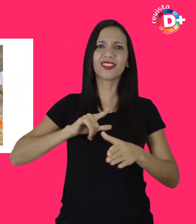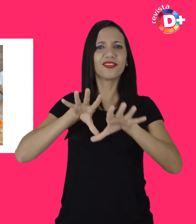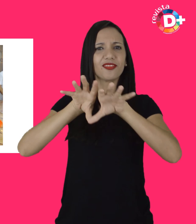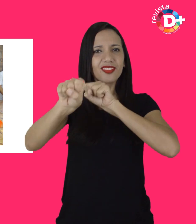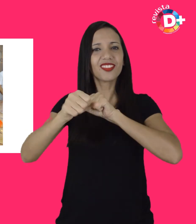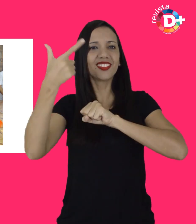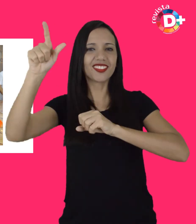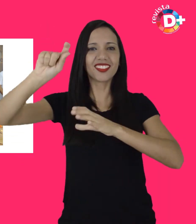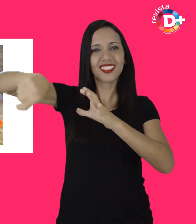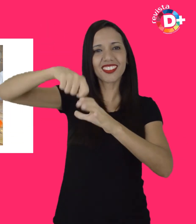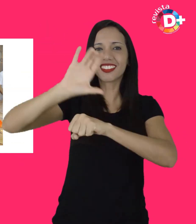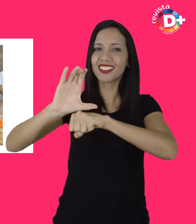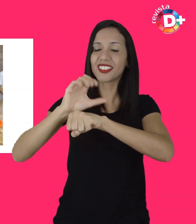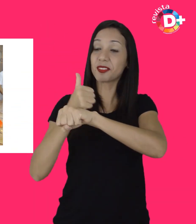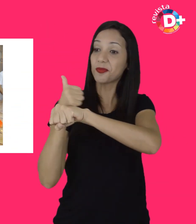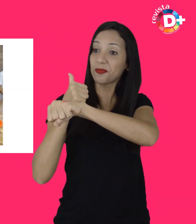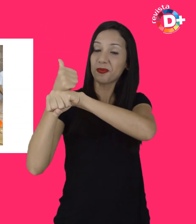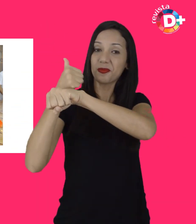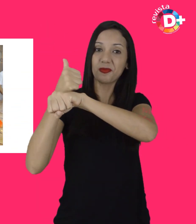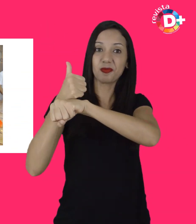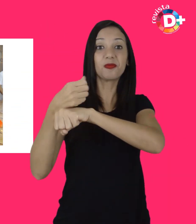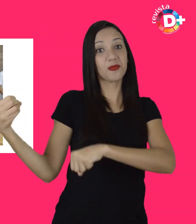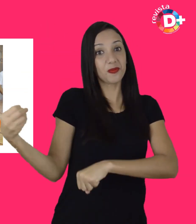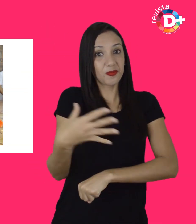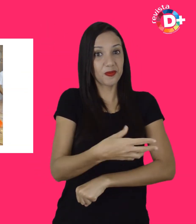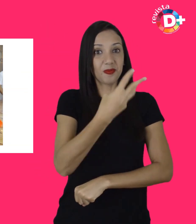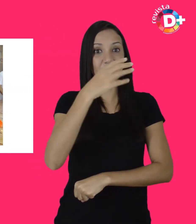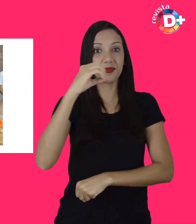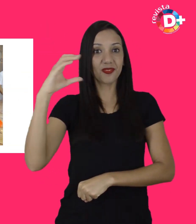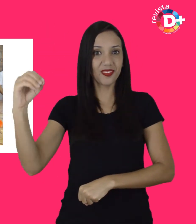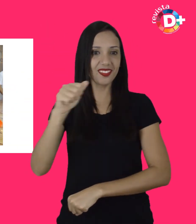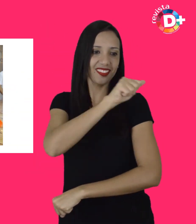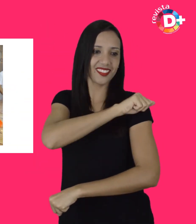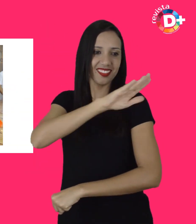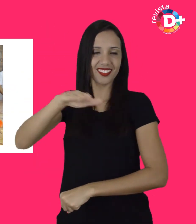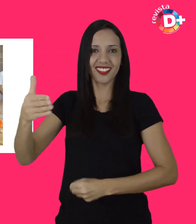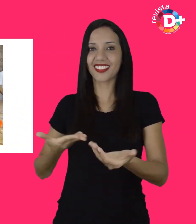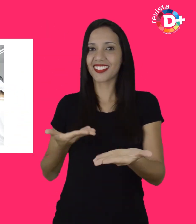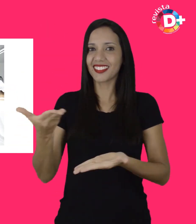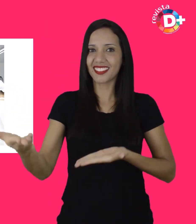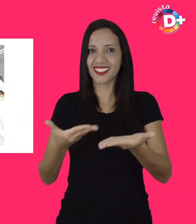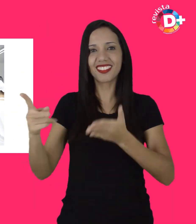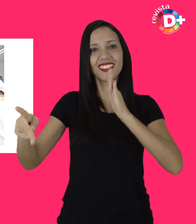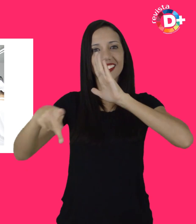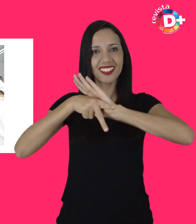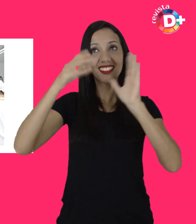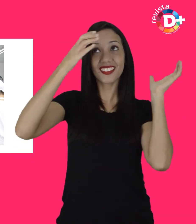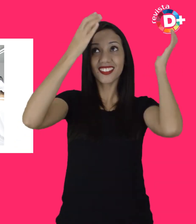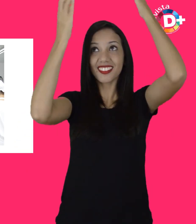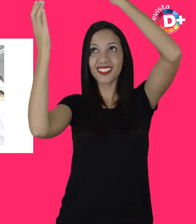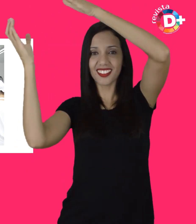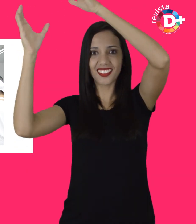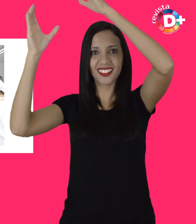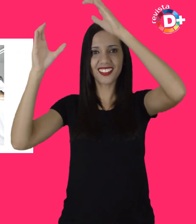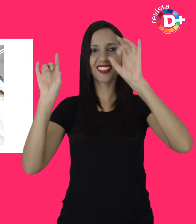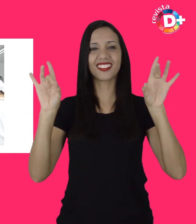Atualmente são 300 alunos atendidos pelos chefes especiais com auxílio de empresas parceiras